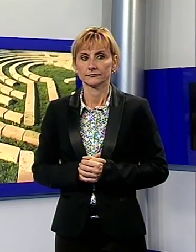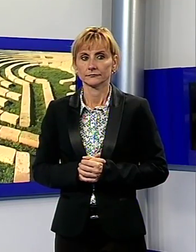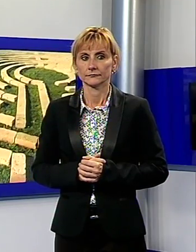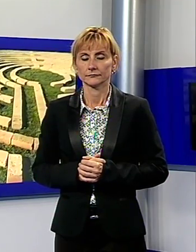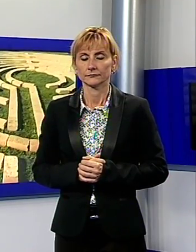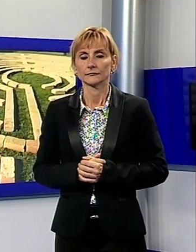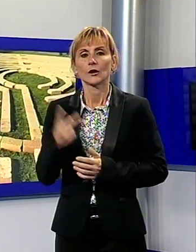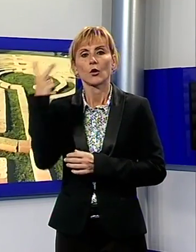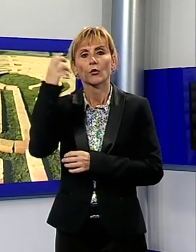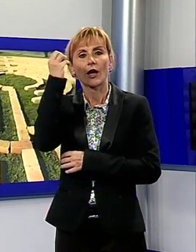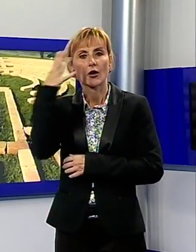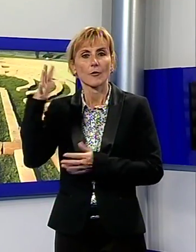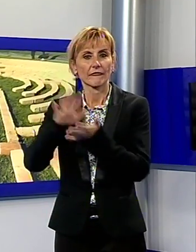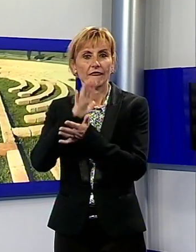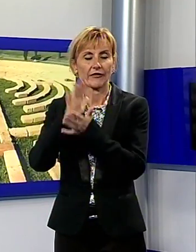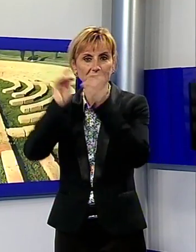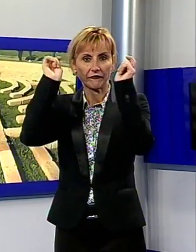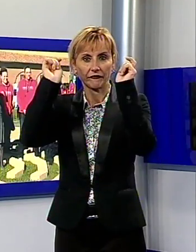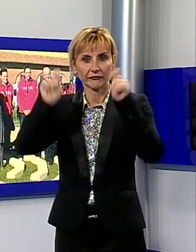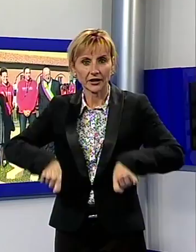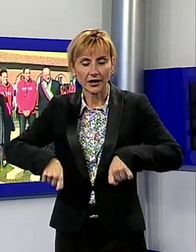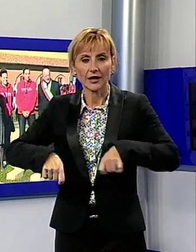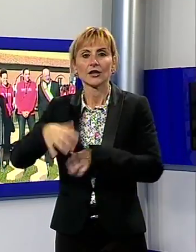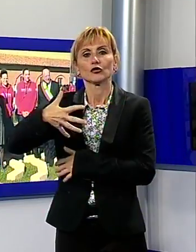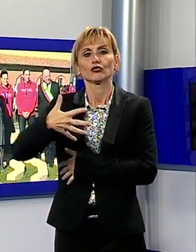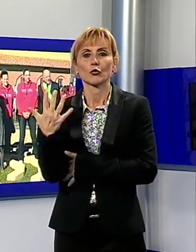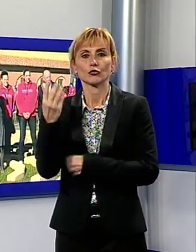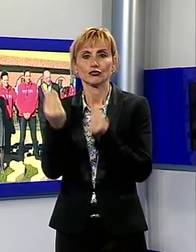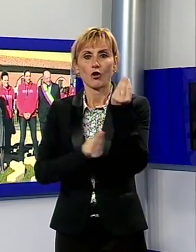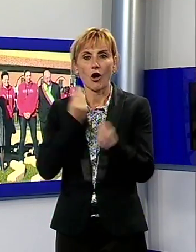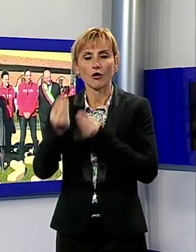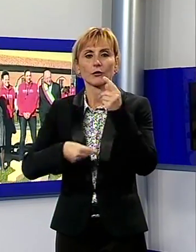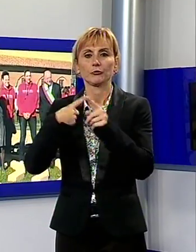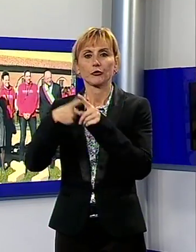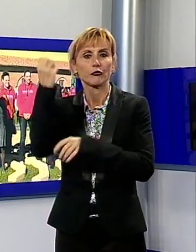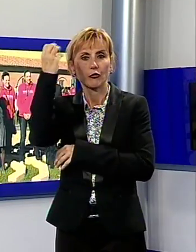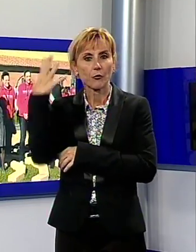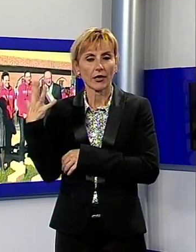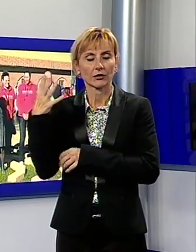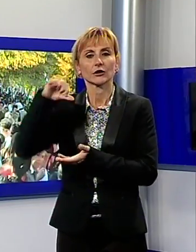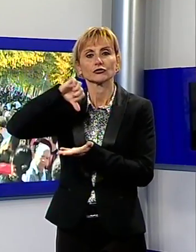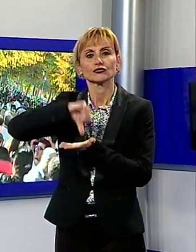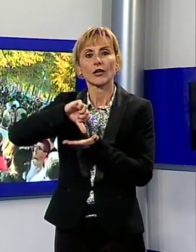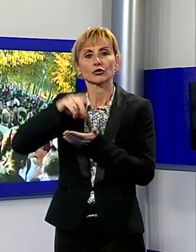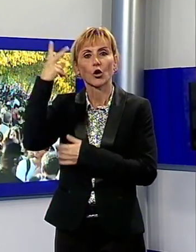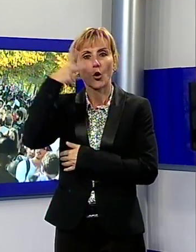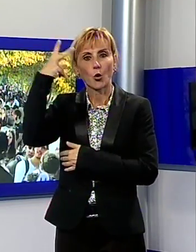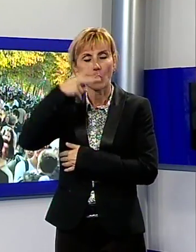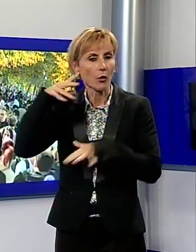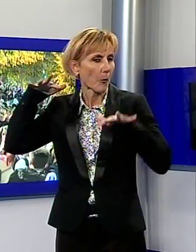Comix la festa è partita, al via la 5 giorni di giochi e fumetti, a Lucca, centro storico invaso dagli appassionati, grande